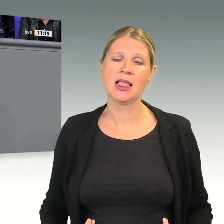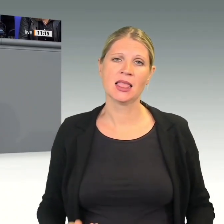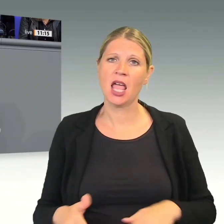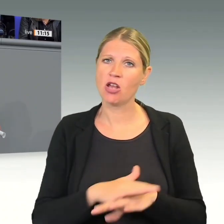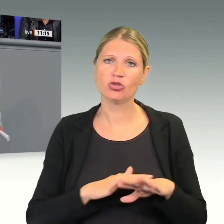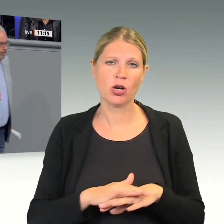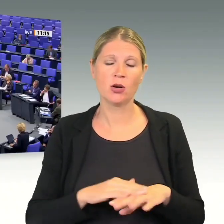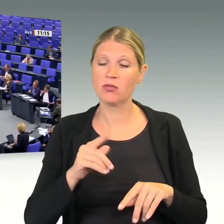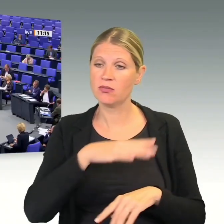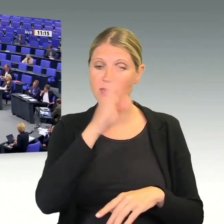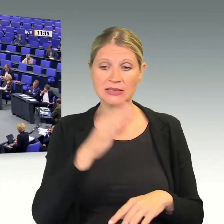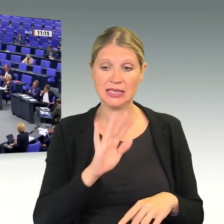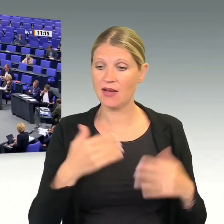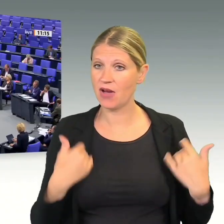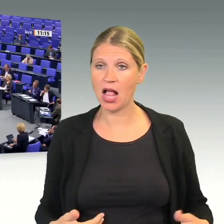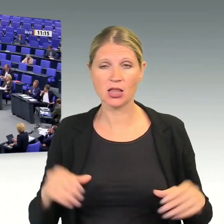gelegt hat.